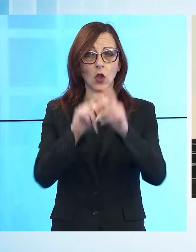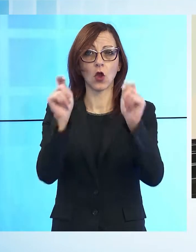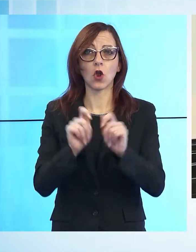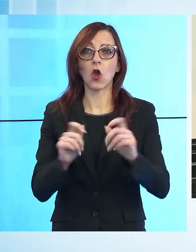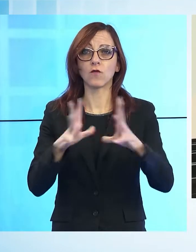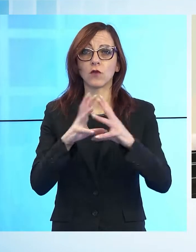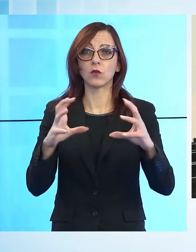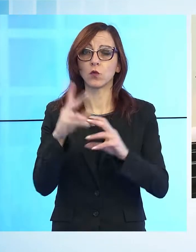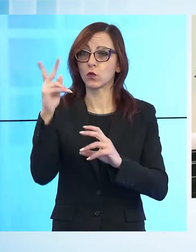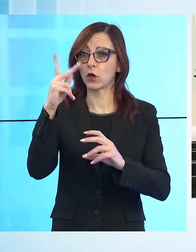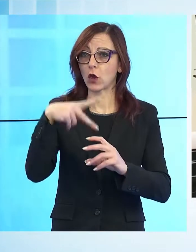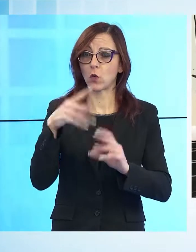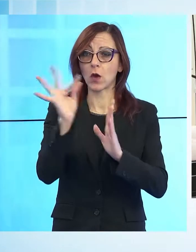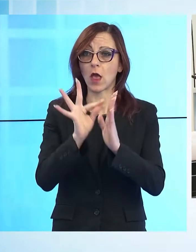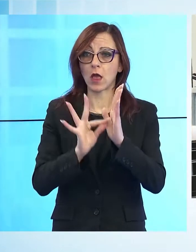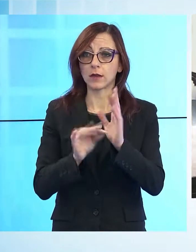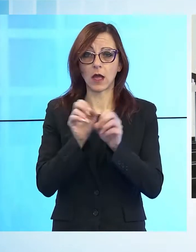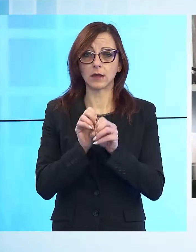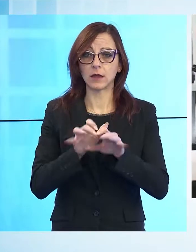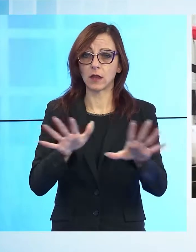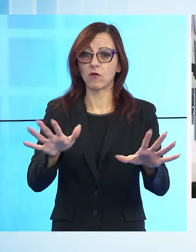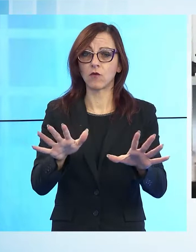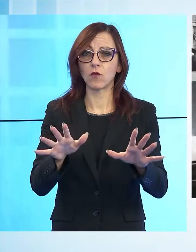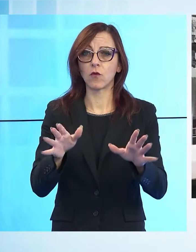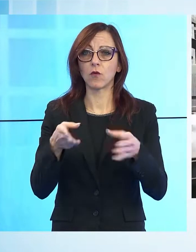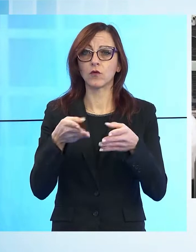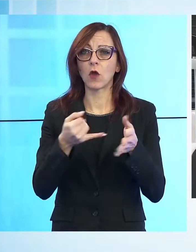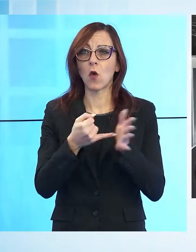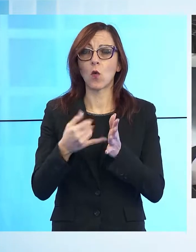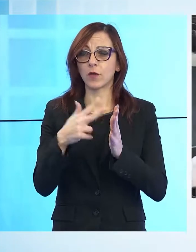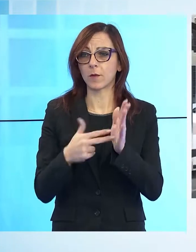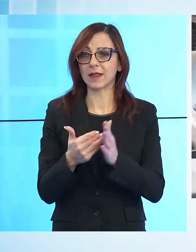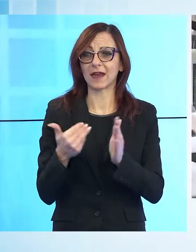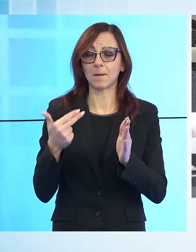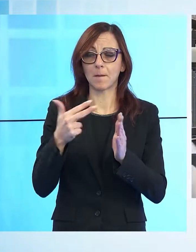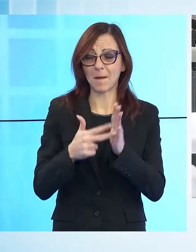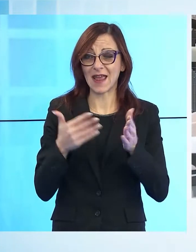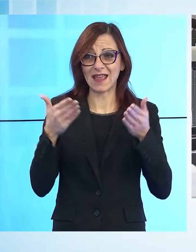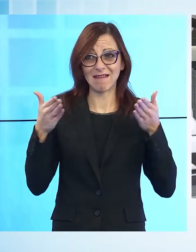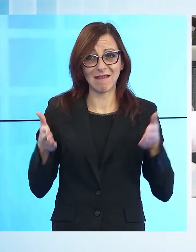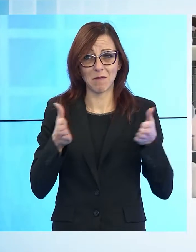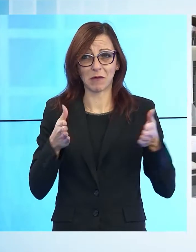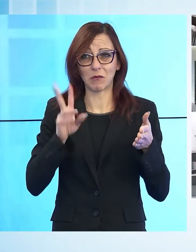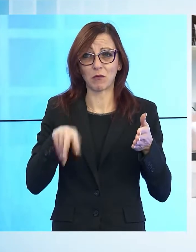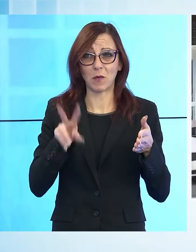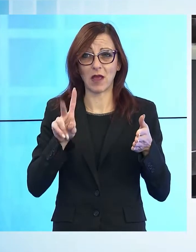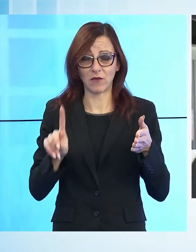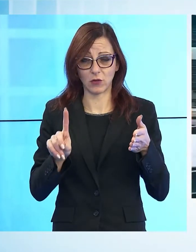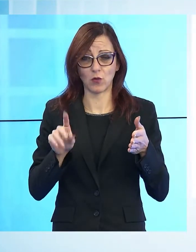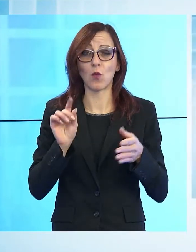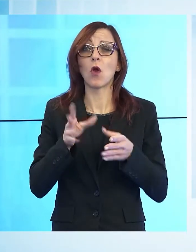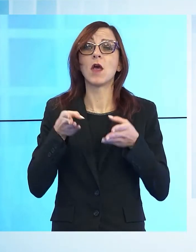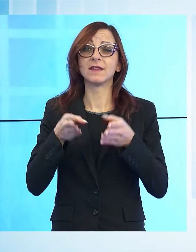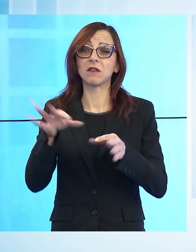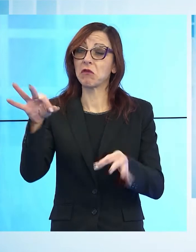Lucca, ha diramato i dati relativi all'ultimo trimestre del 2021, segno positivo anche per la carta che era in sofferenza.